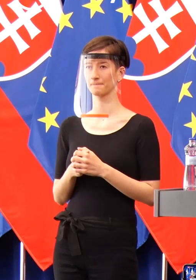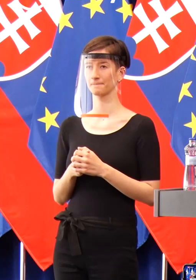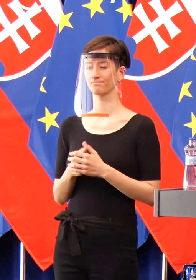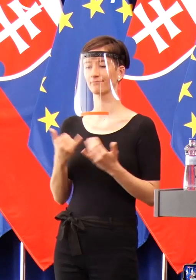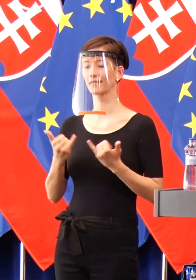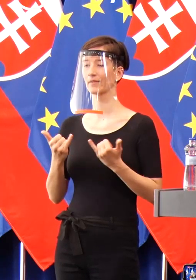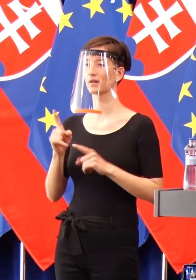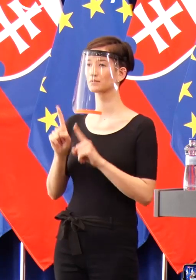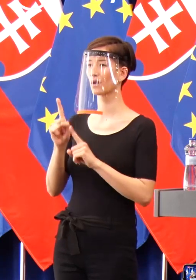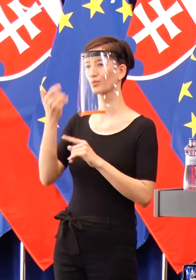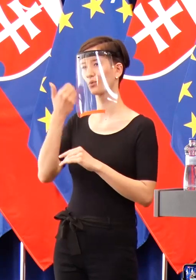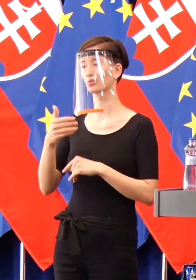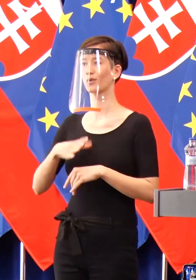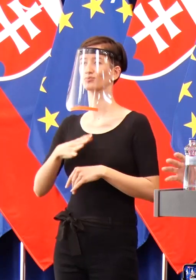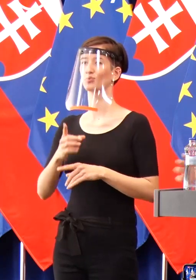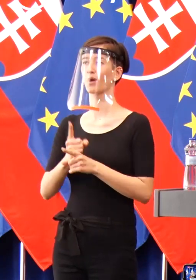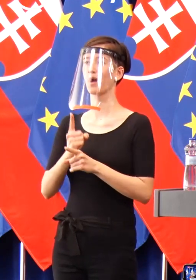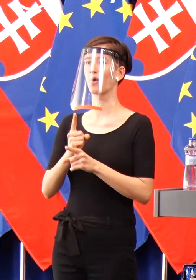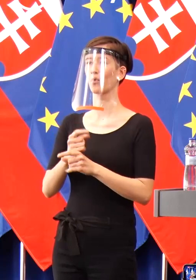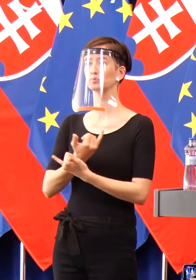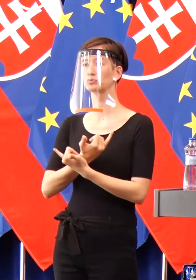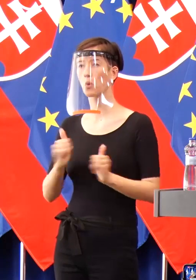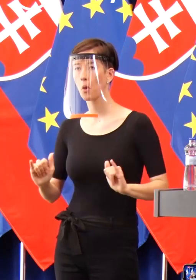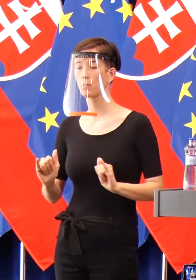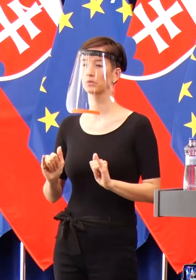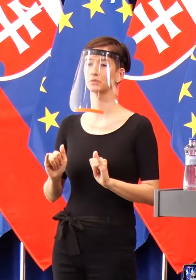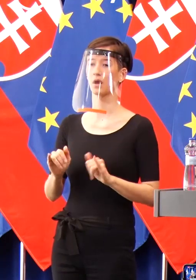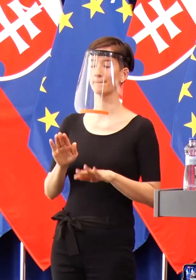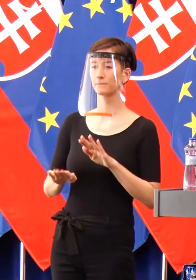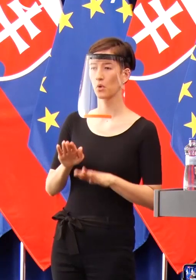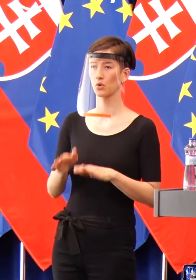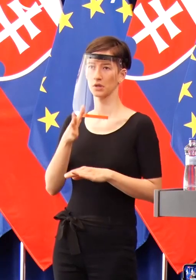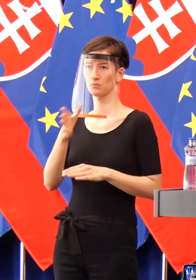pokušeniu, že si budeme mysleť, že však možno v tých ostatných osadách to bude v poriadku.